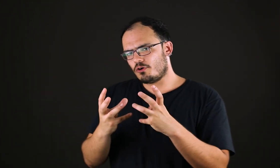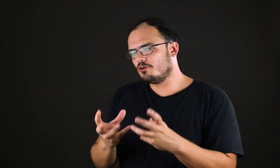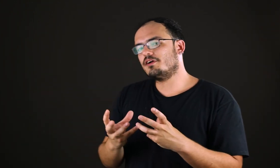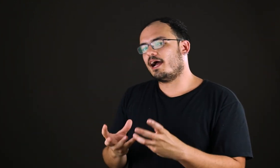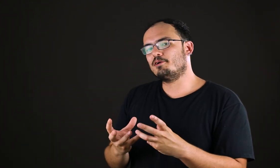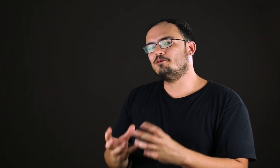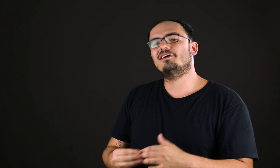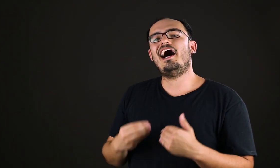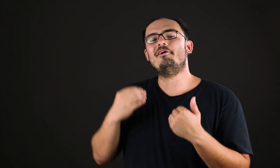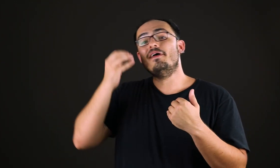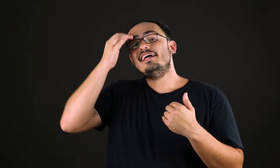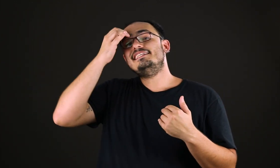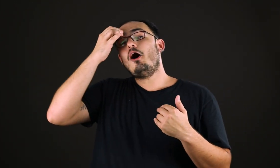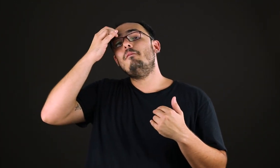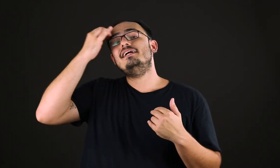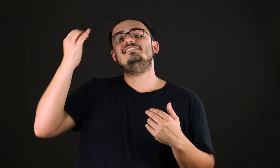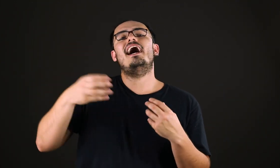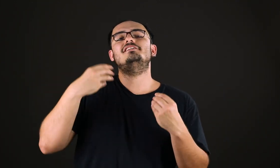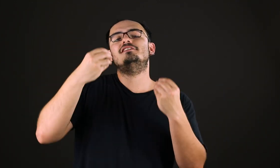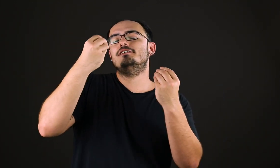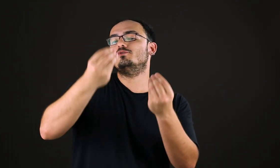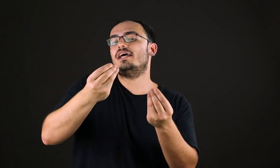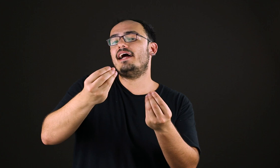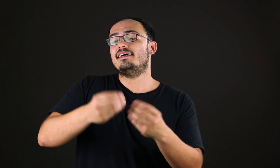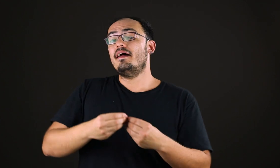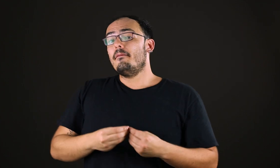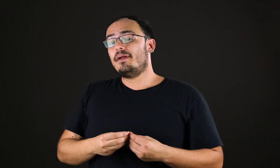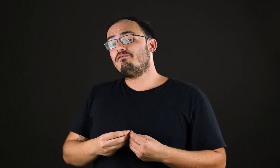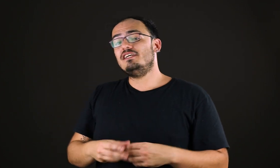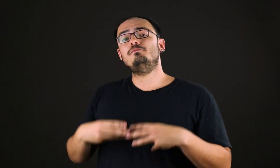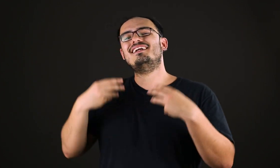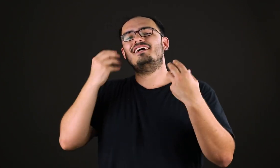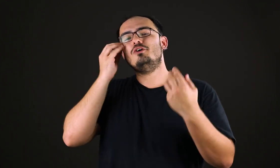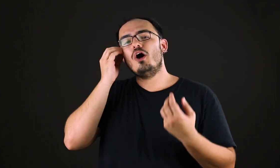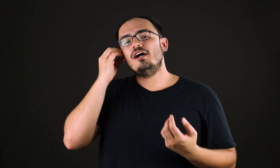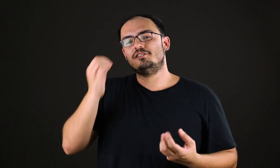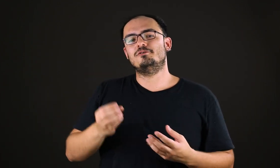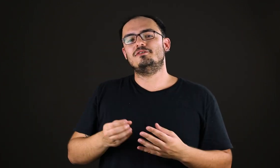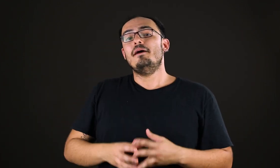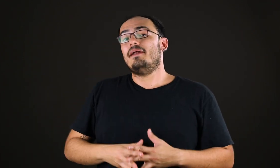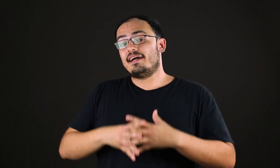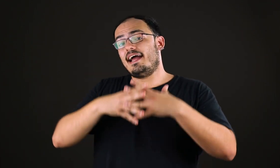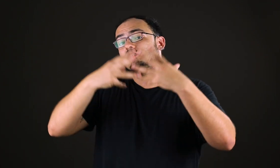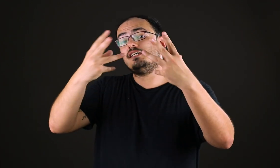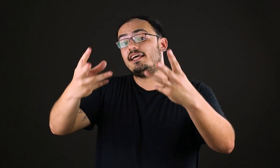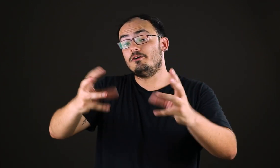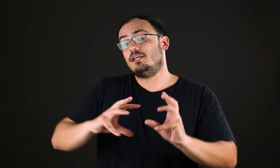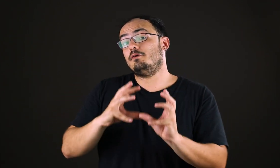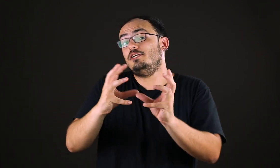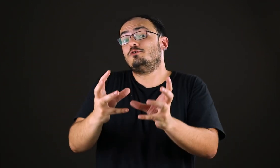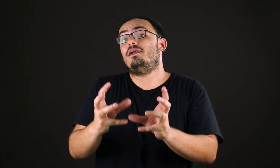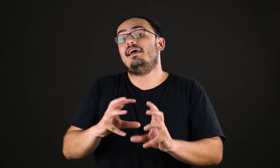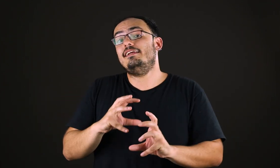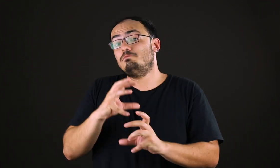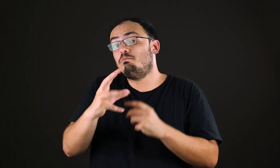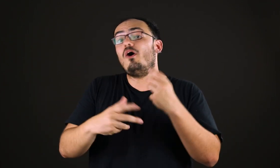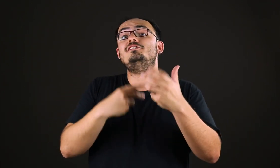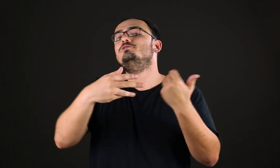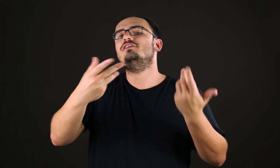Adorno e o Horkheimer colocaram da obra de arte sendo usada para fins mercadológicos, para ganhar dinheiro e que isso para eles pode nos